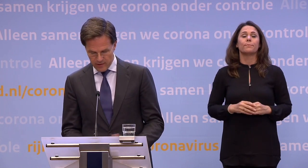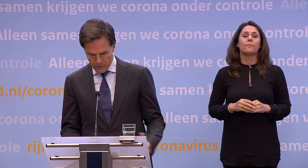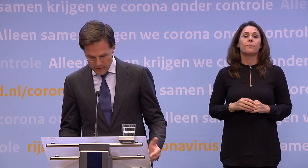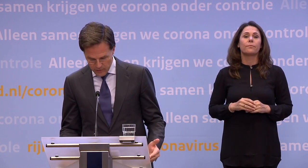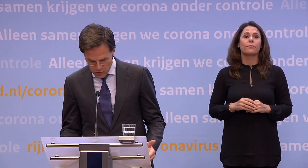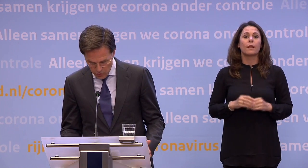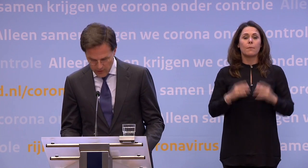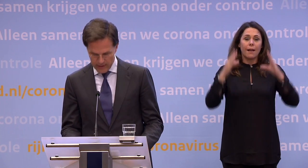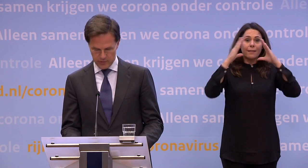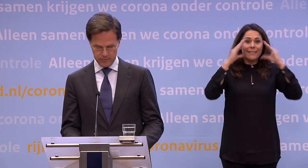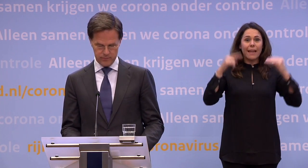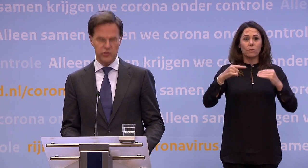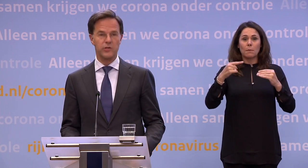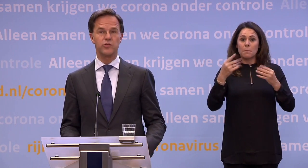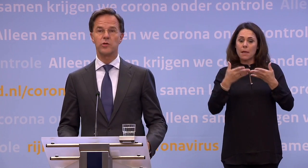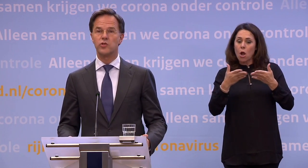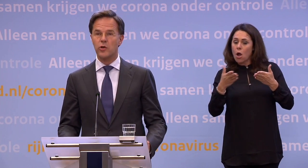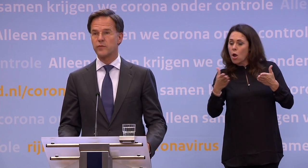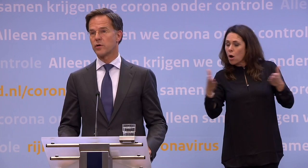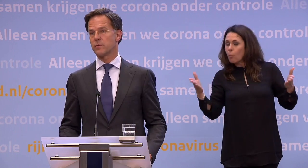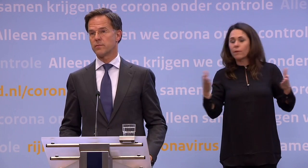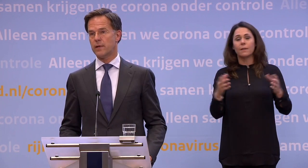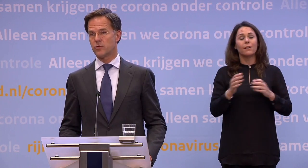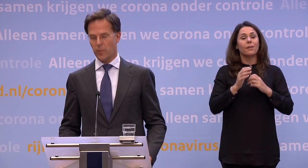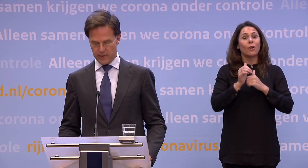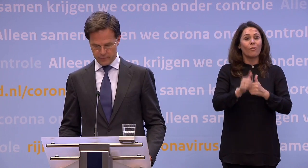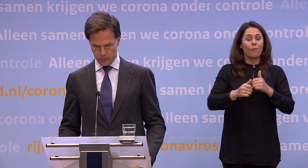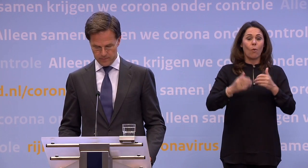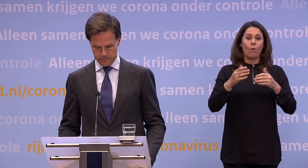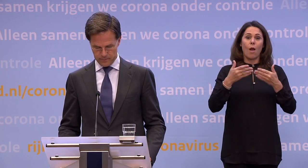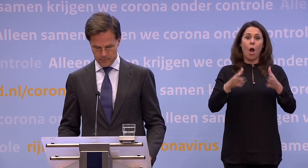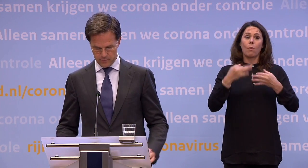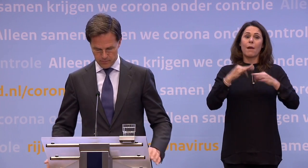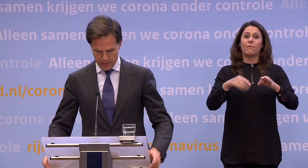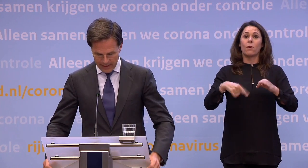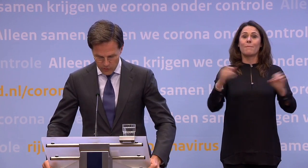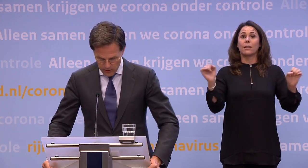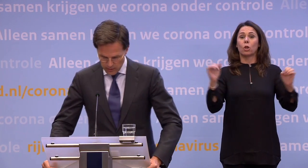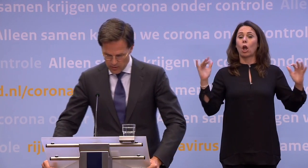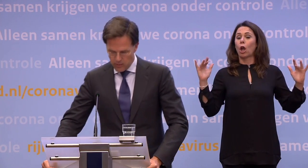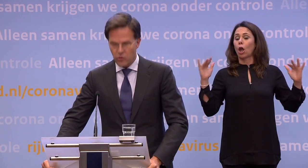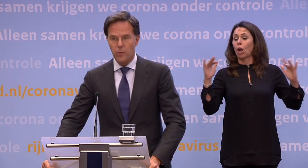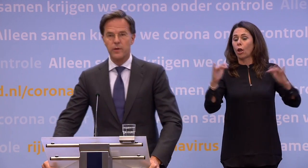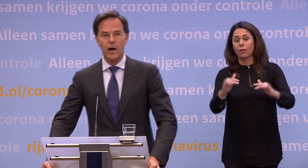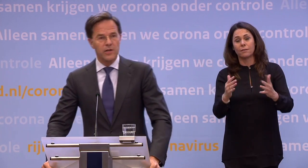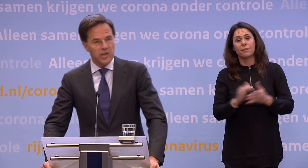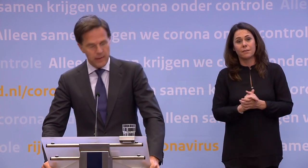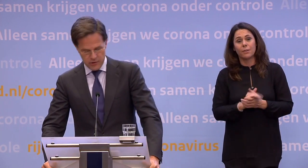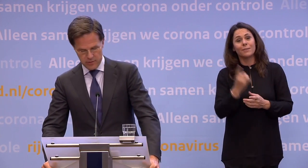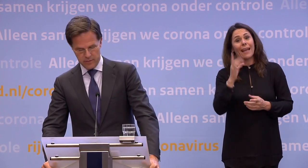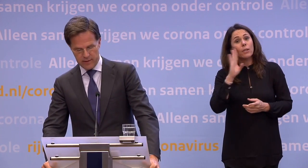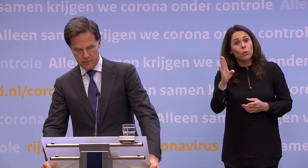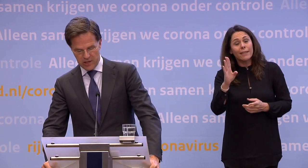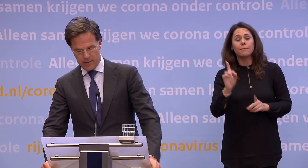Naarmate het land verder van het slot gaat, zal het natuurlijk drukker worden in het openbaar vervoer. Per 1 juli komen alle